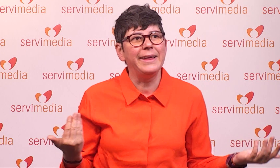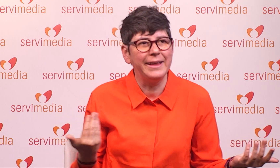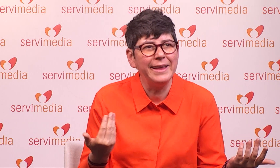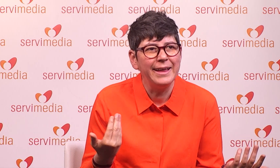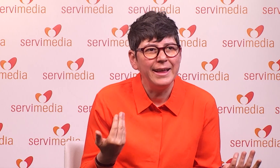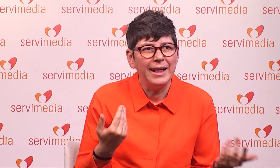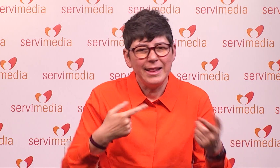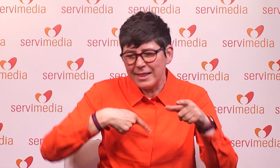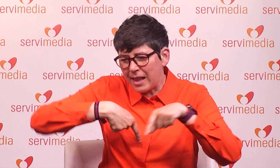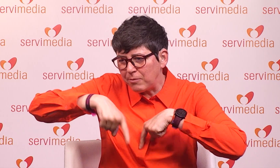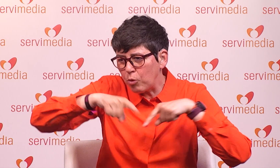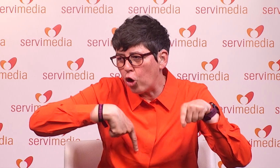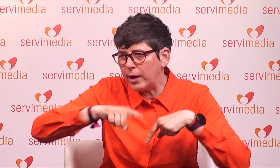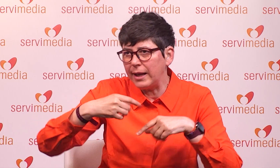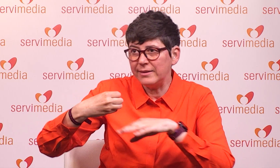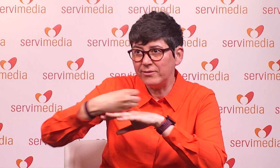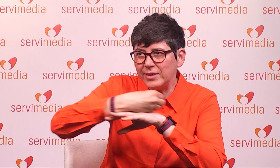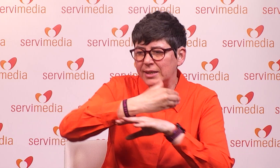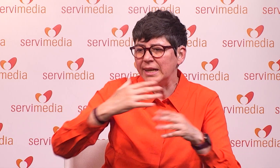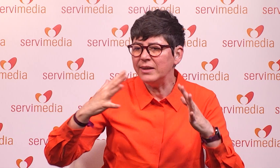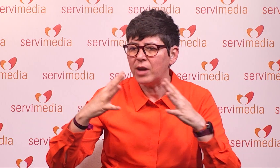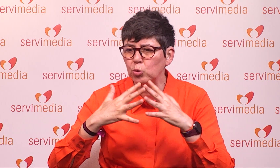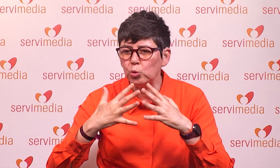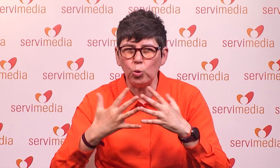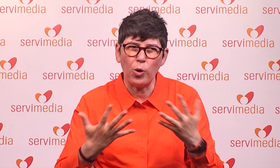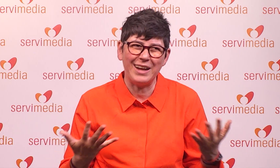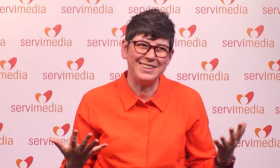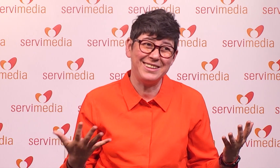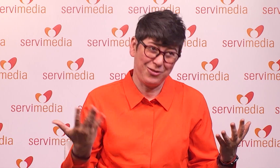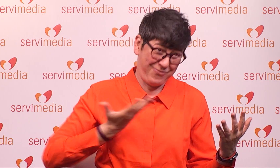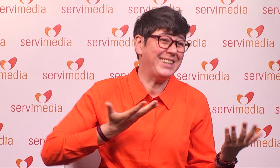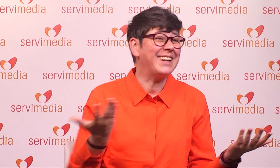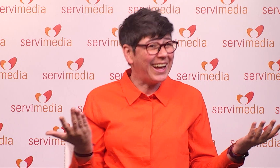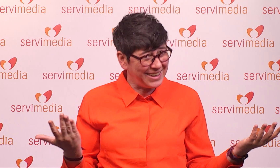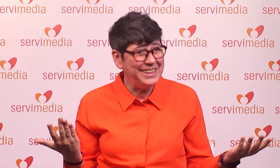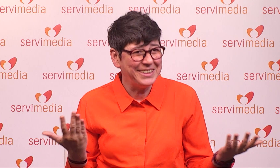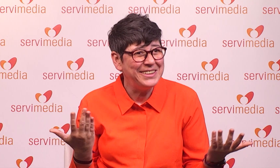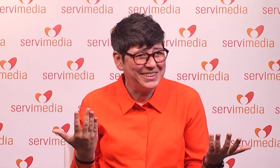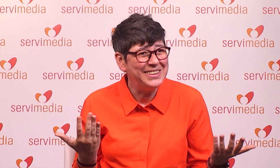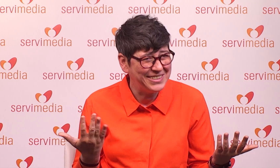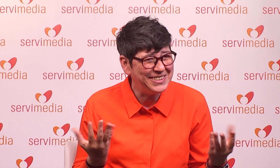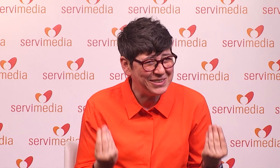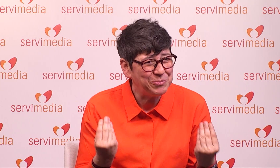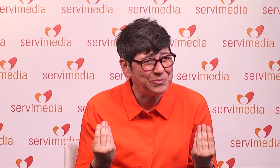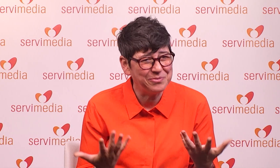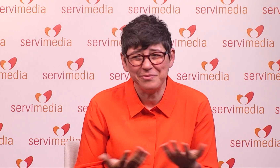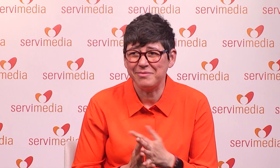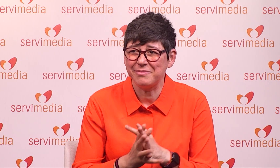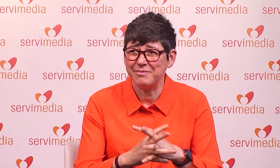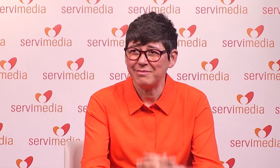sí, un tema fundamental en el transporte ferroviario, en las infraestructuras, todo eso también nos interesa y nos